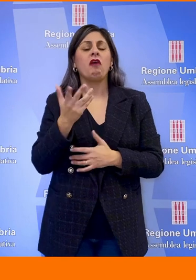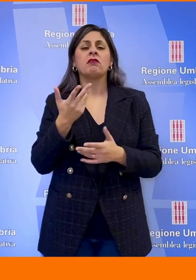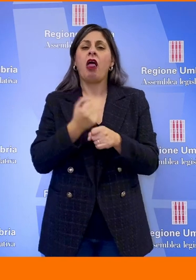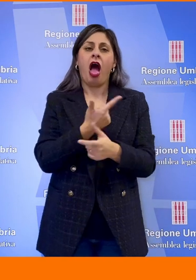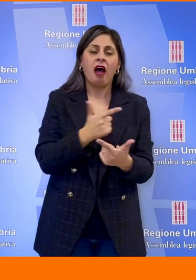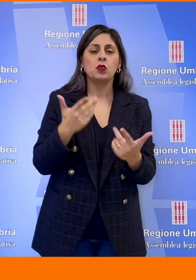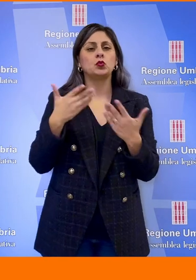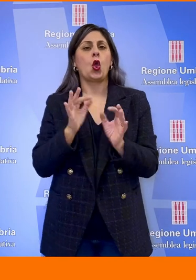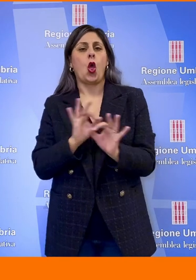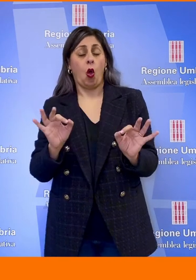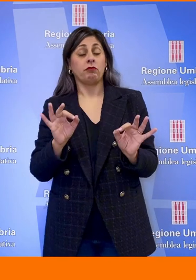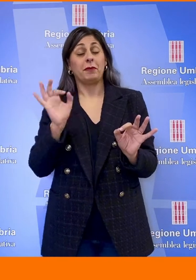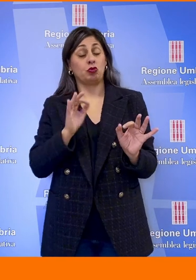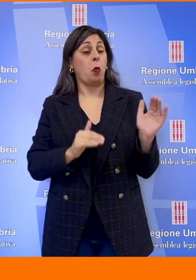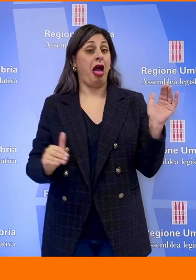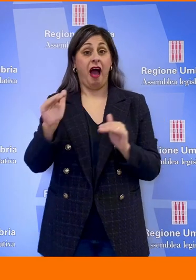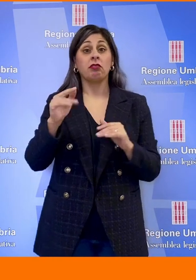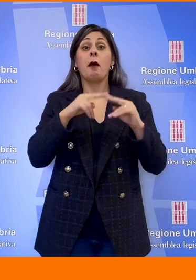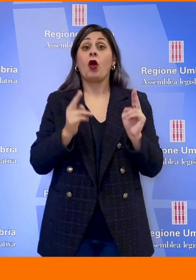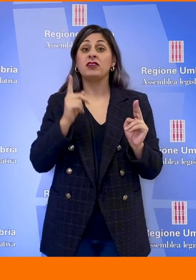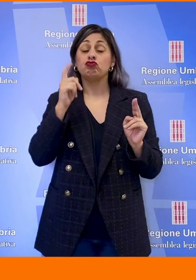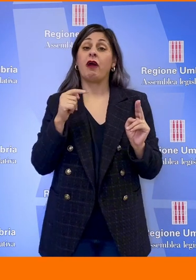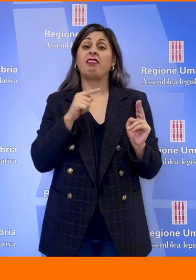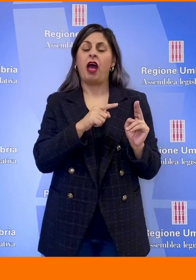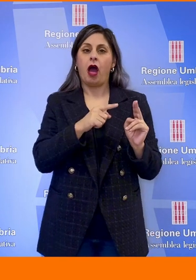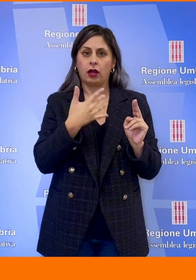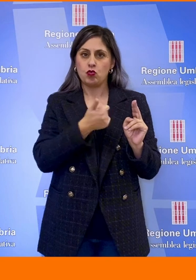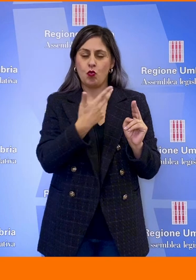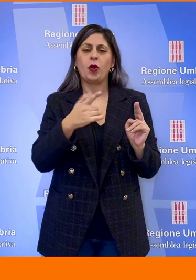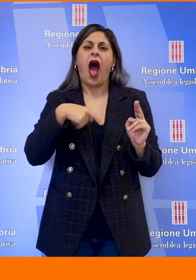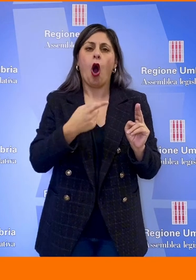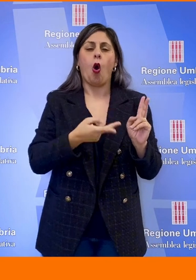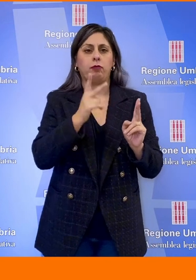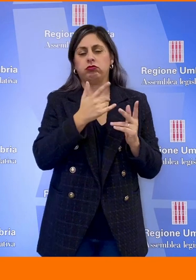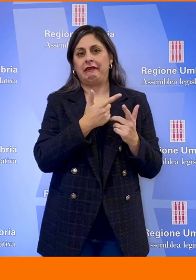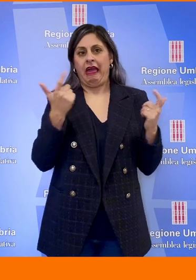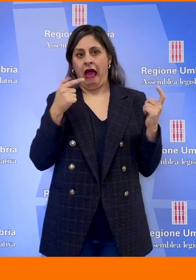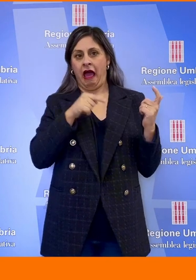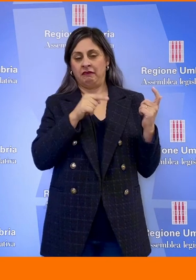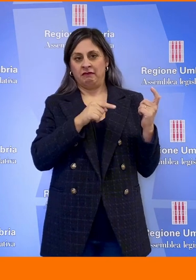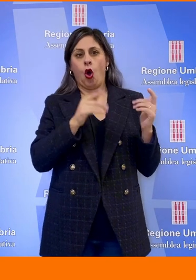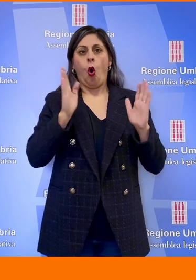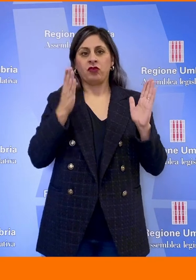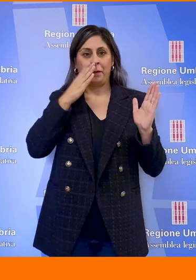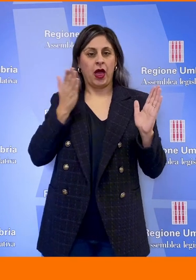studiano. Nella provincia di Terni il dato è ancora più allarmante rispetto a quella di Perugia e anche su questo